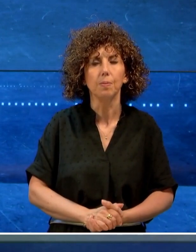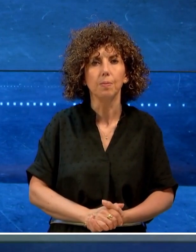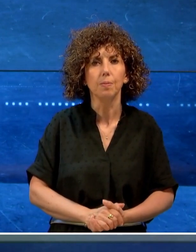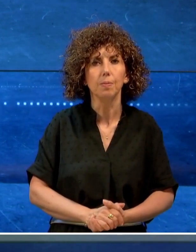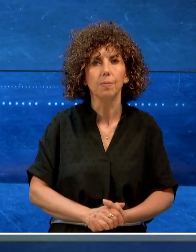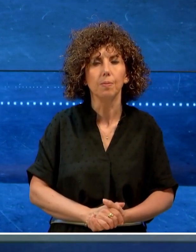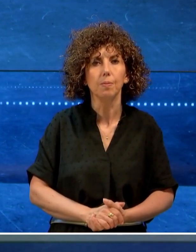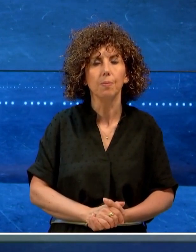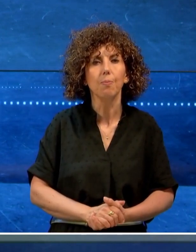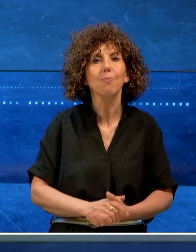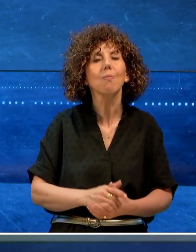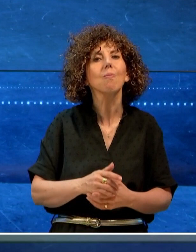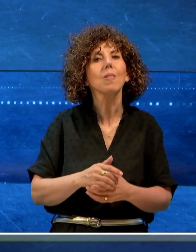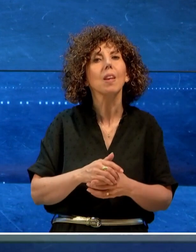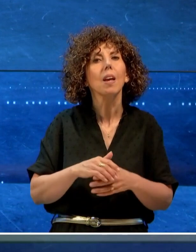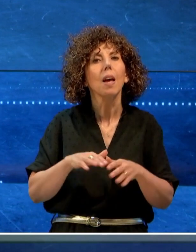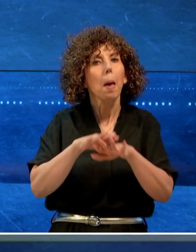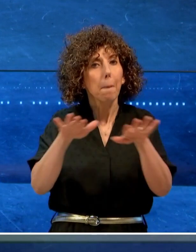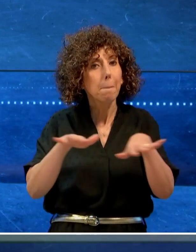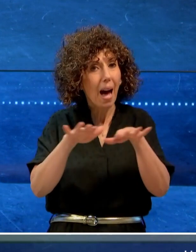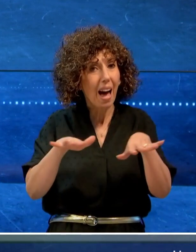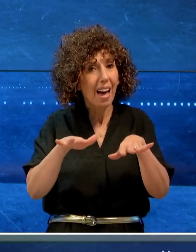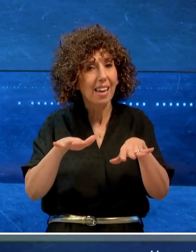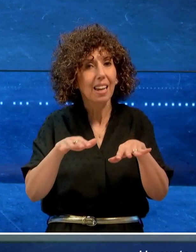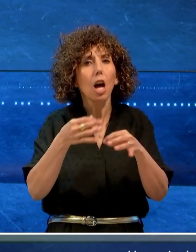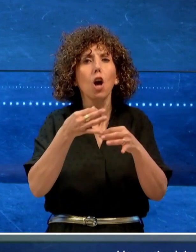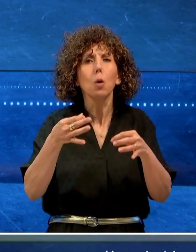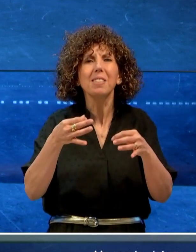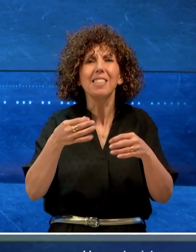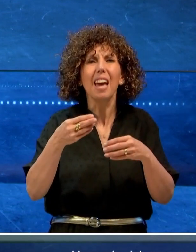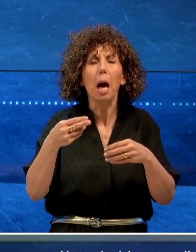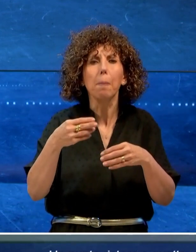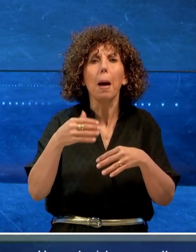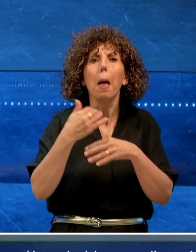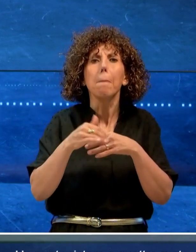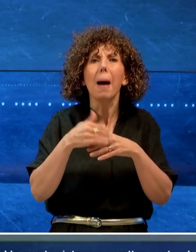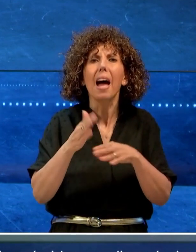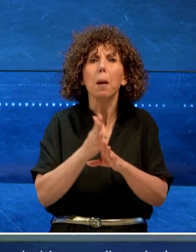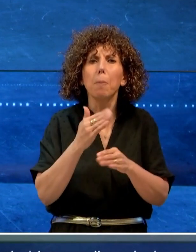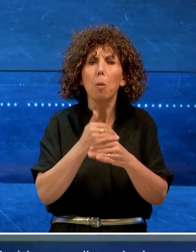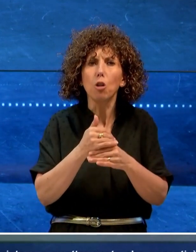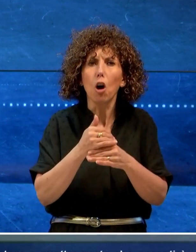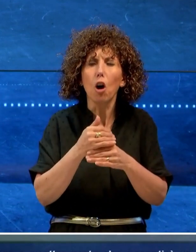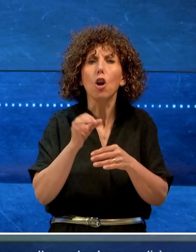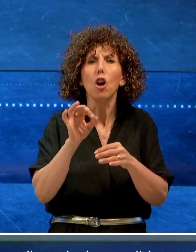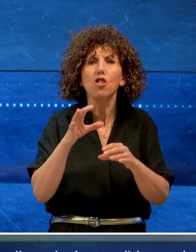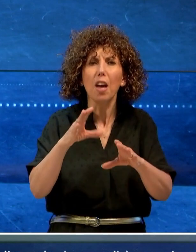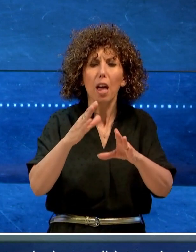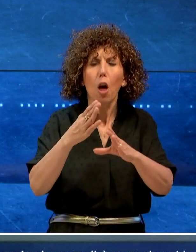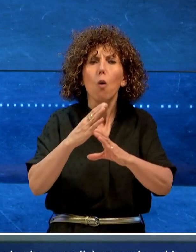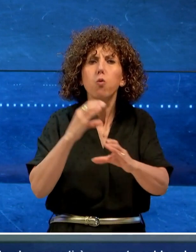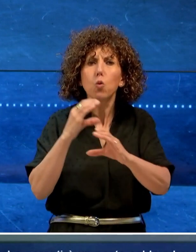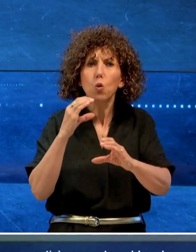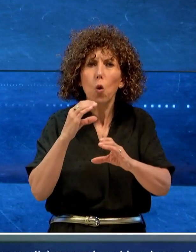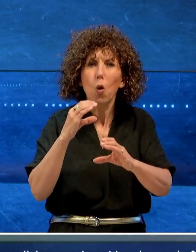Un punto ristoro a quattro ruote che garantirà un pasto caldo e bevande fresche nella affollata